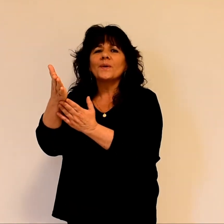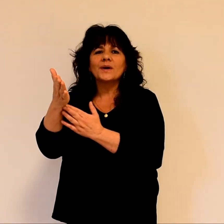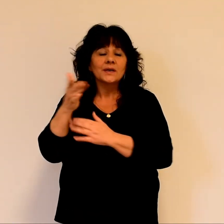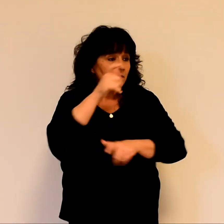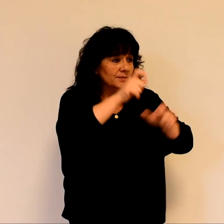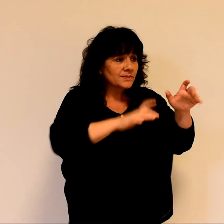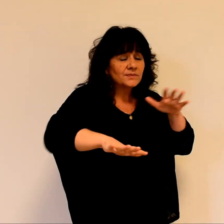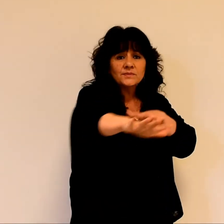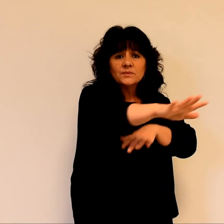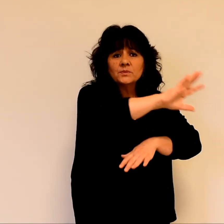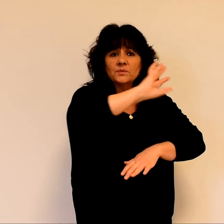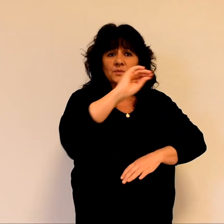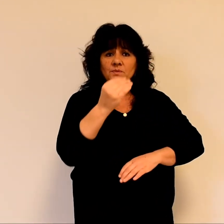pécheurs le chemin.